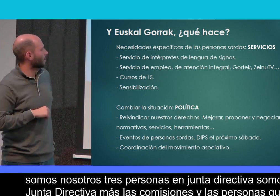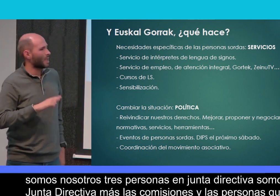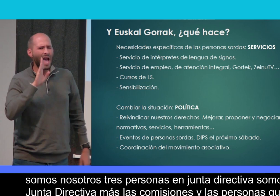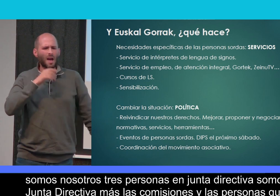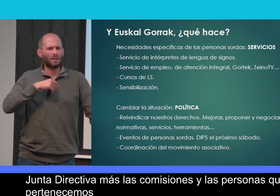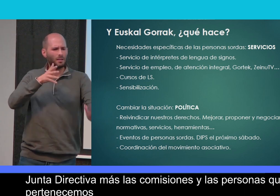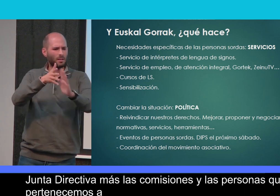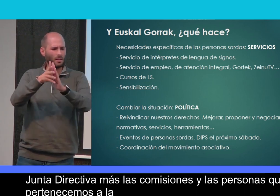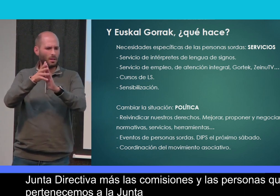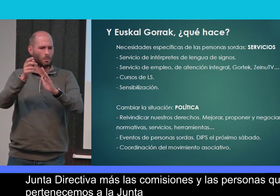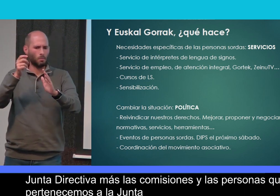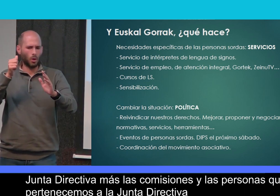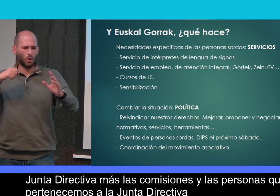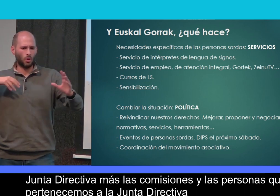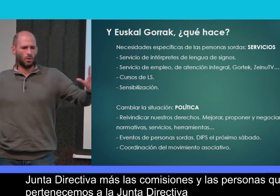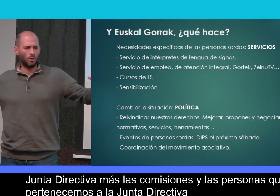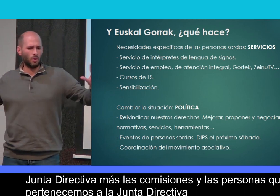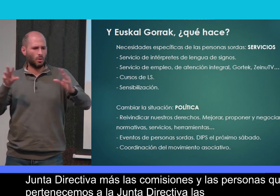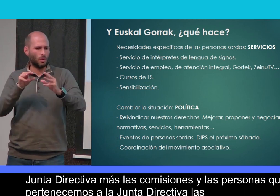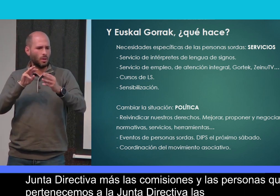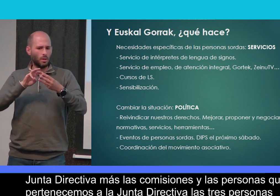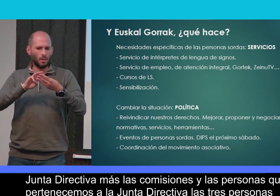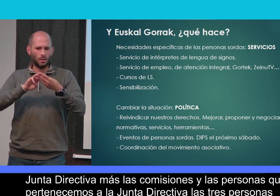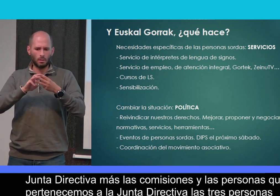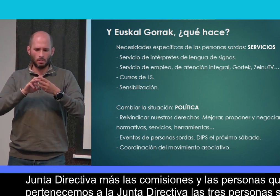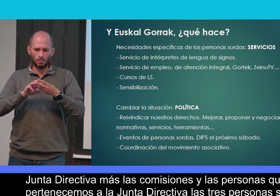Junta Directiva, las tres personas, somos personas sordas.